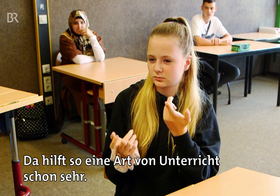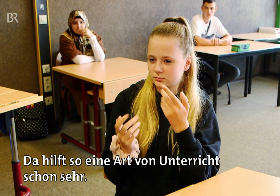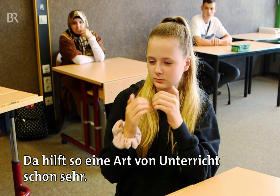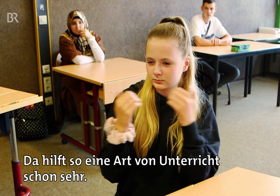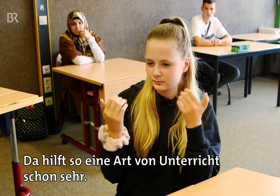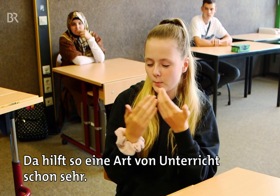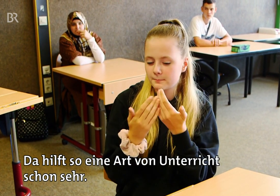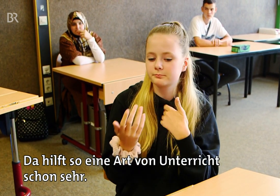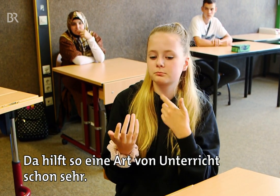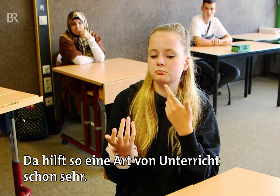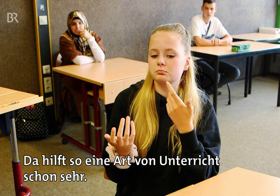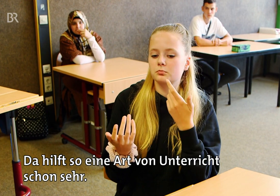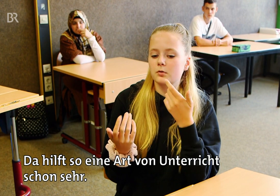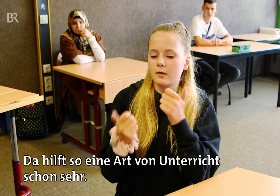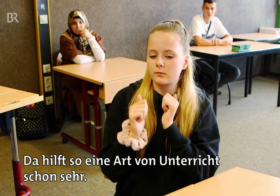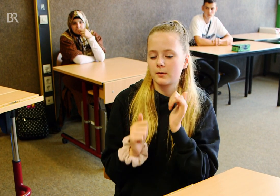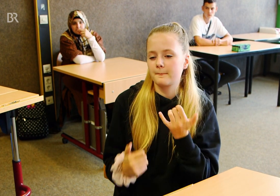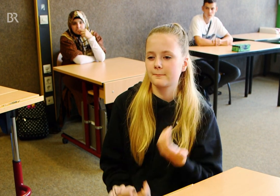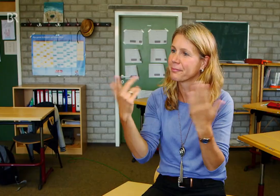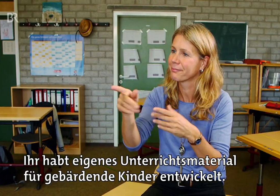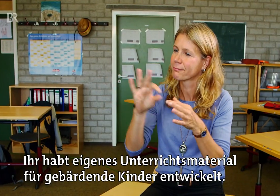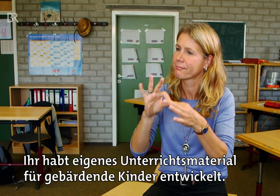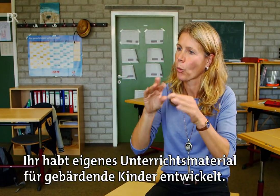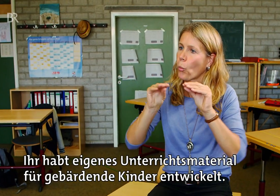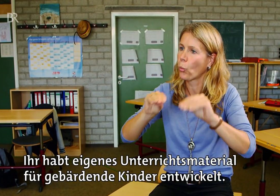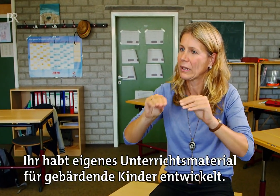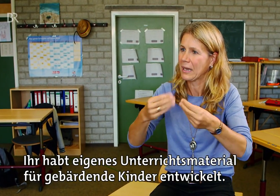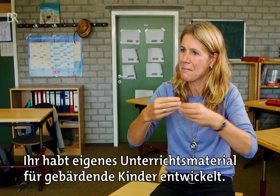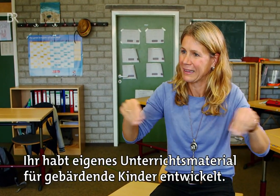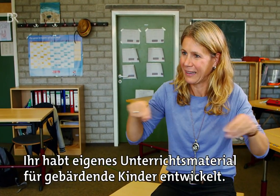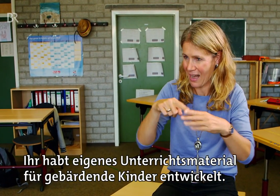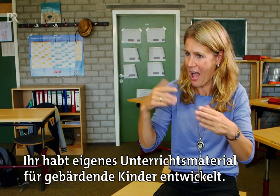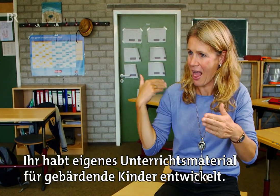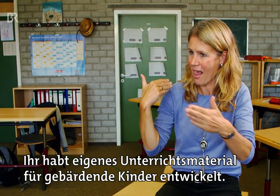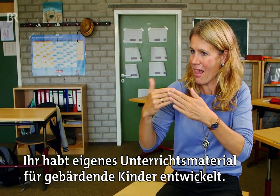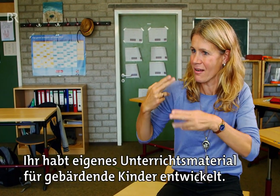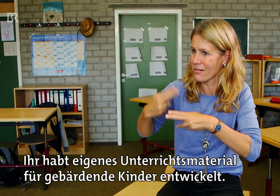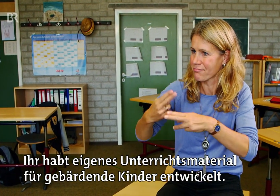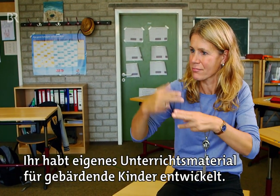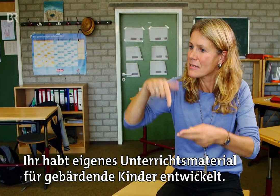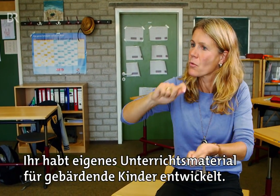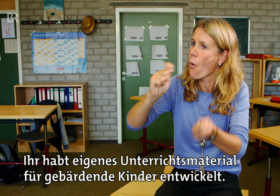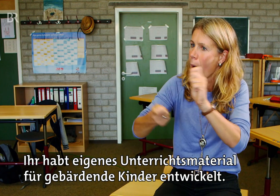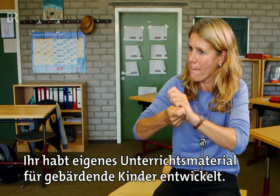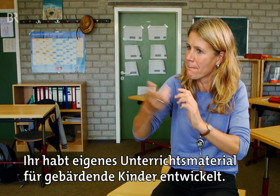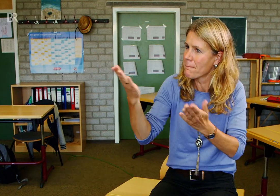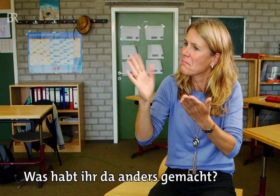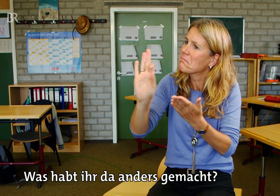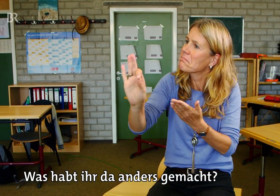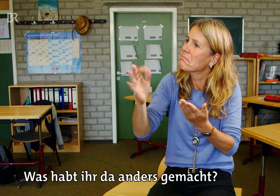hilft so eine Art von Unterricht schon sehr. Ihr habt eigenes Unterrichtsmaterial für gebärdende Kinder entwickelt. Was